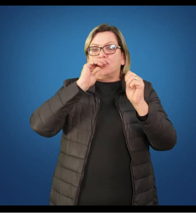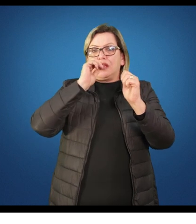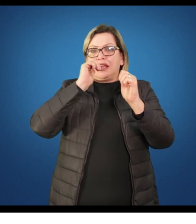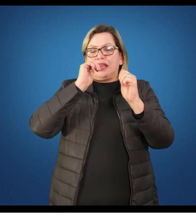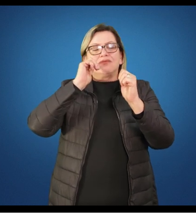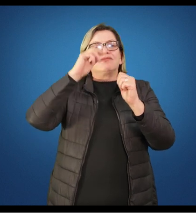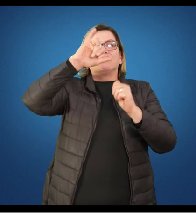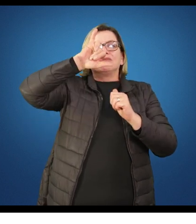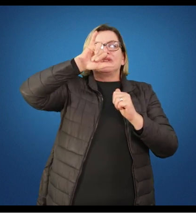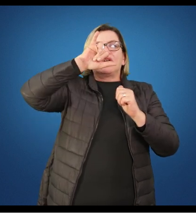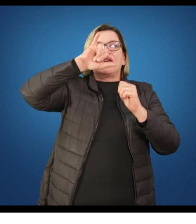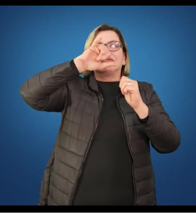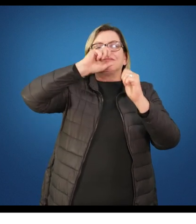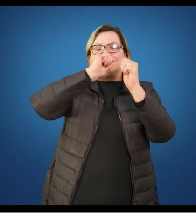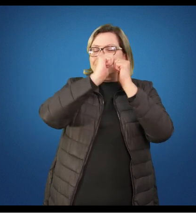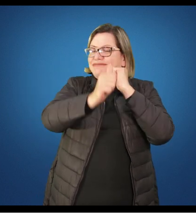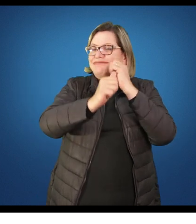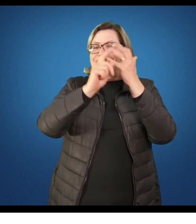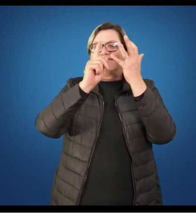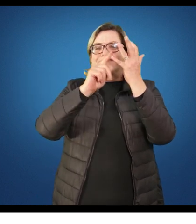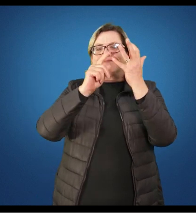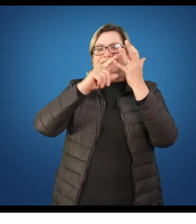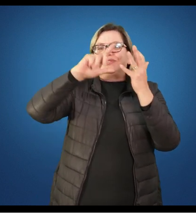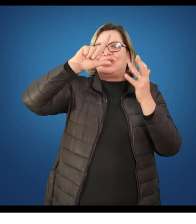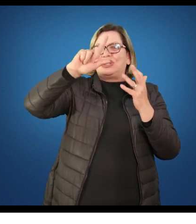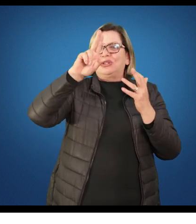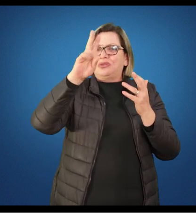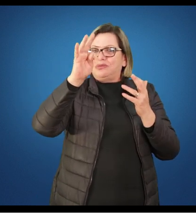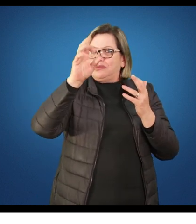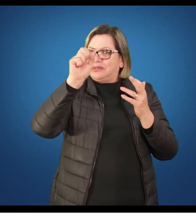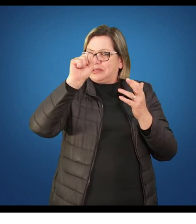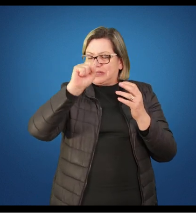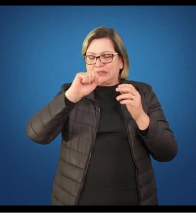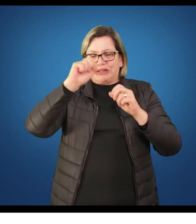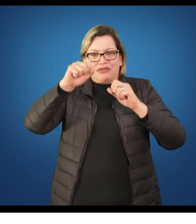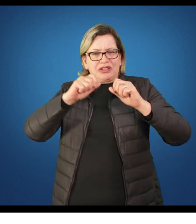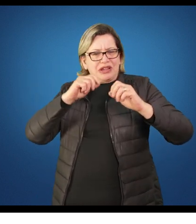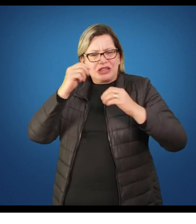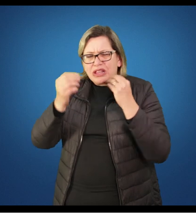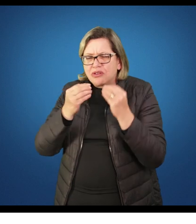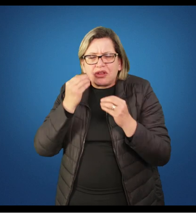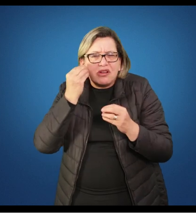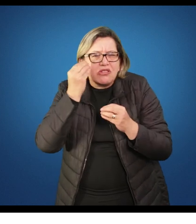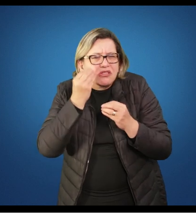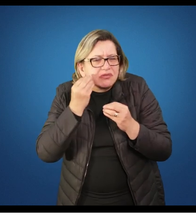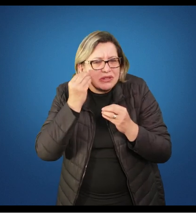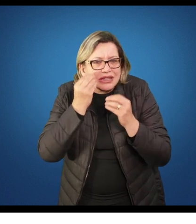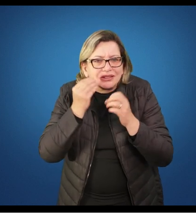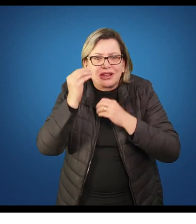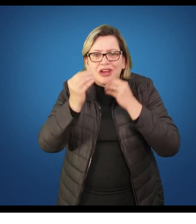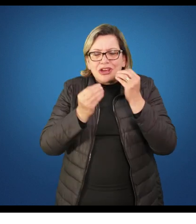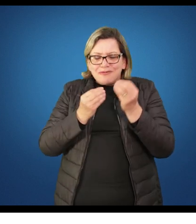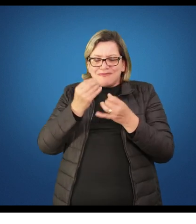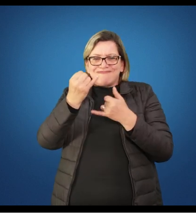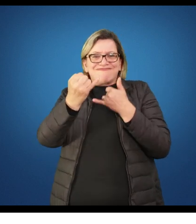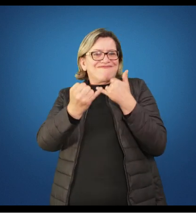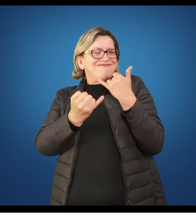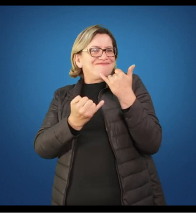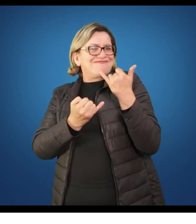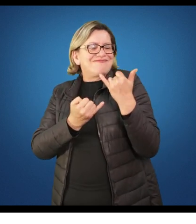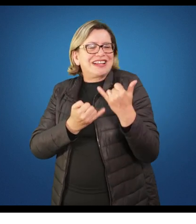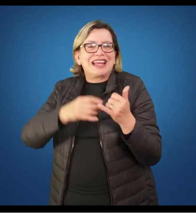propriamente ditos, mas na forma de minijogos, jogos pré-esportivos, jogos de oposição, ou